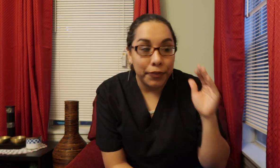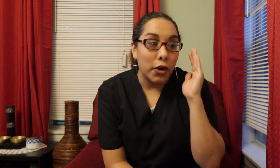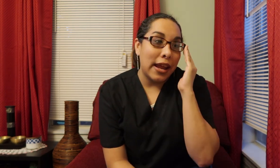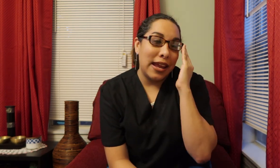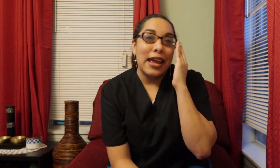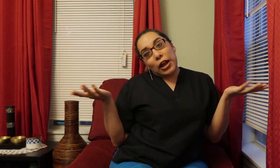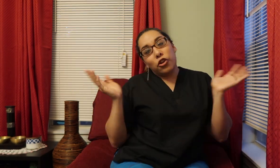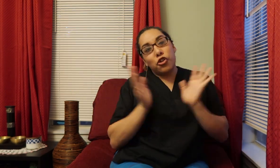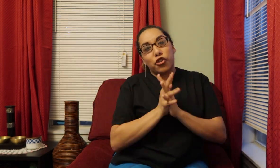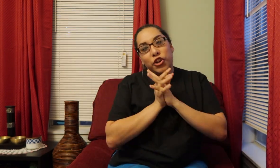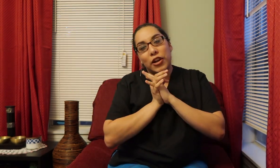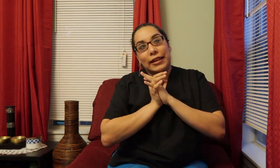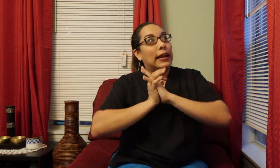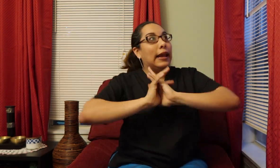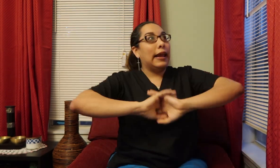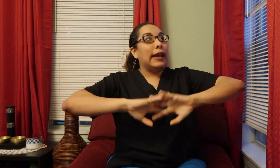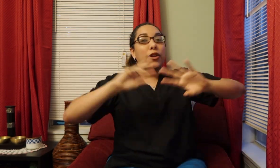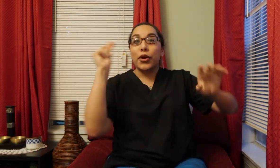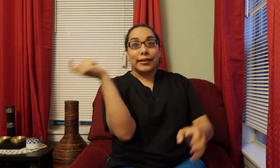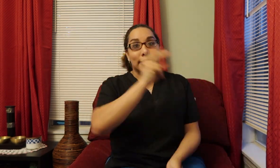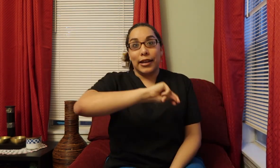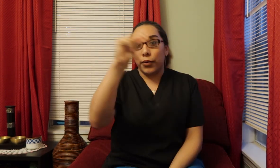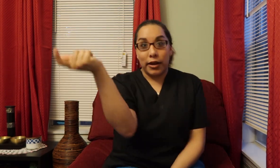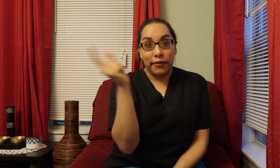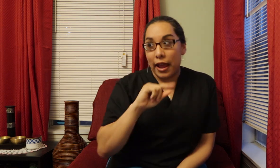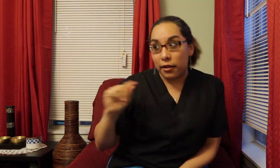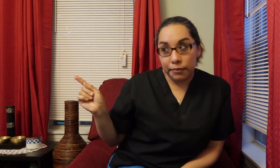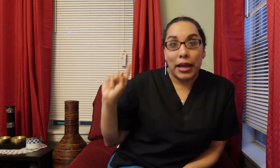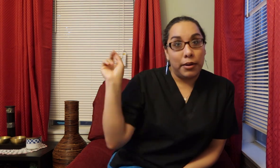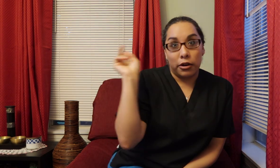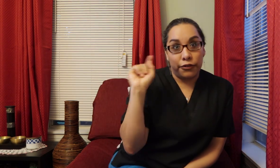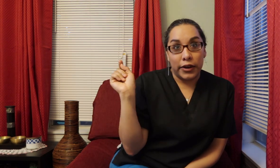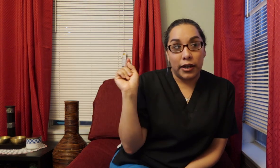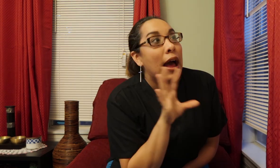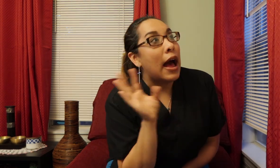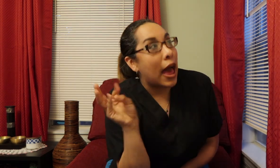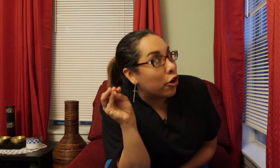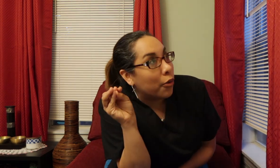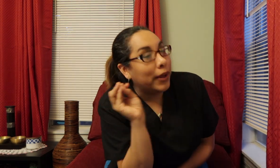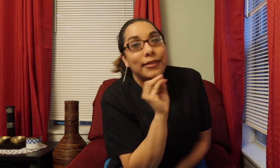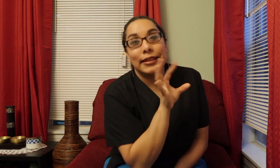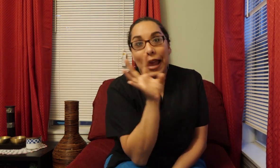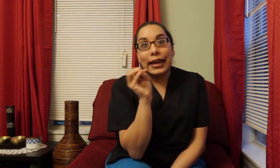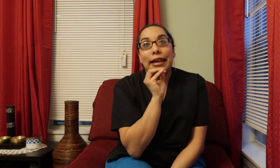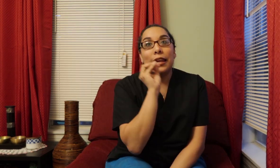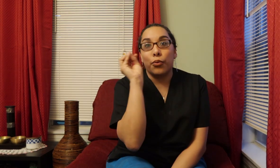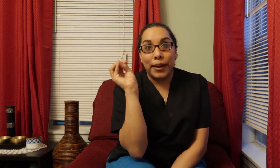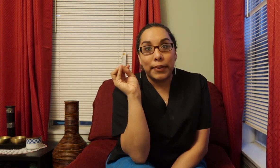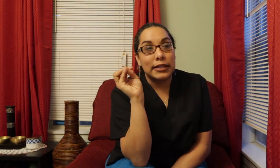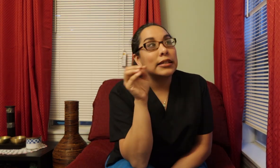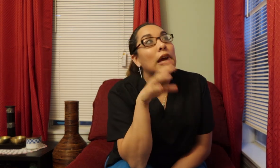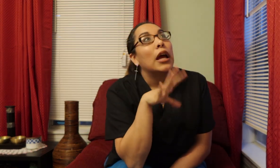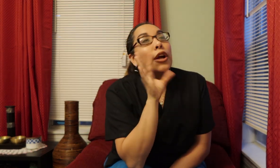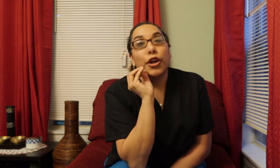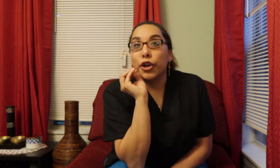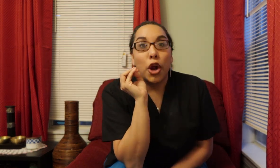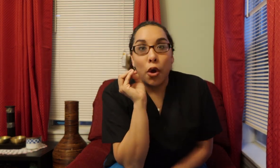Ok Claro Rocio le dice que You got to get rid of that Baby girlfriend I don't know Because the daddy He a rapist No